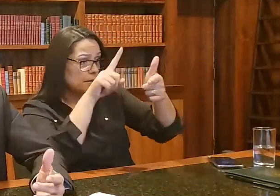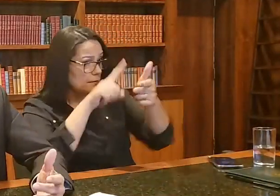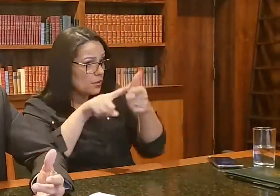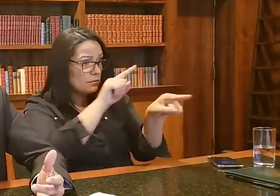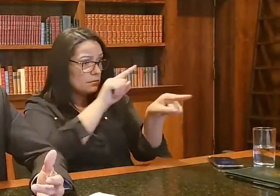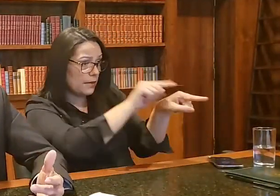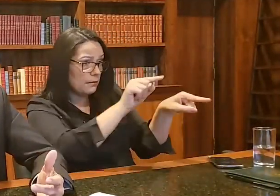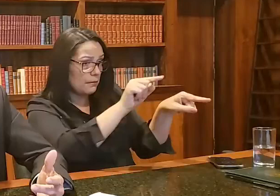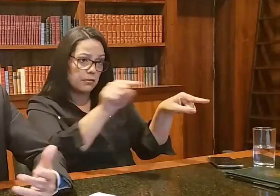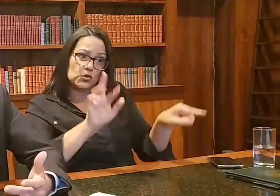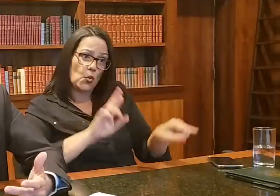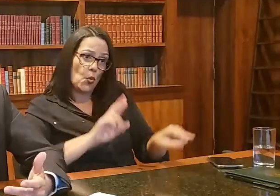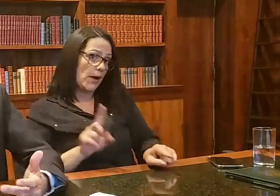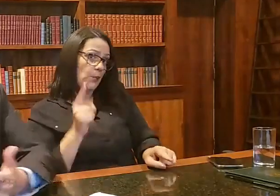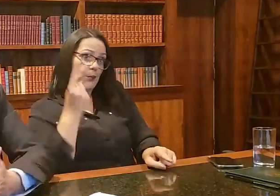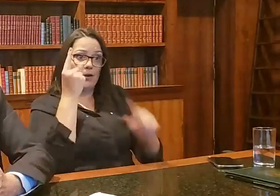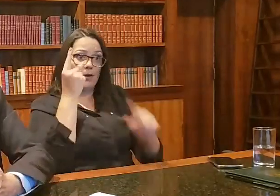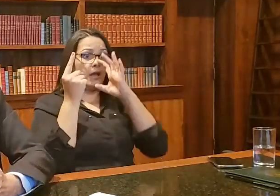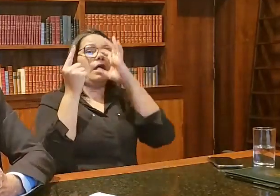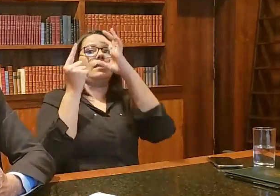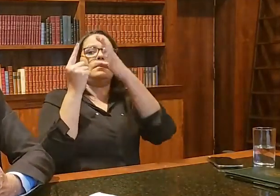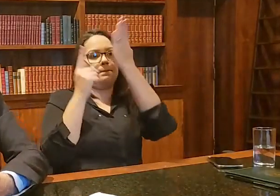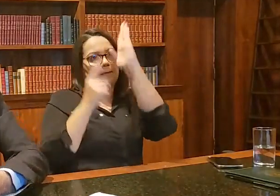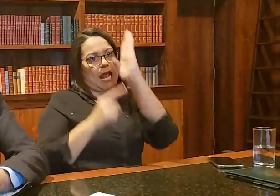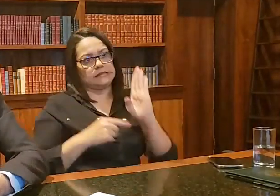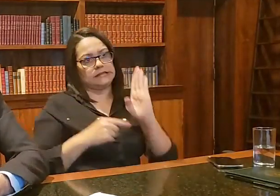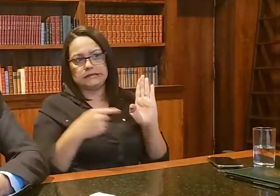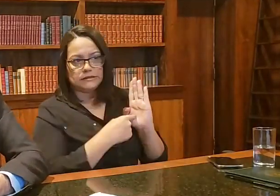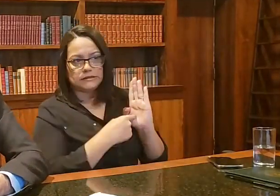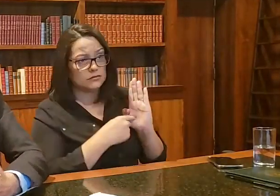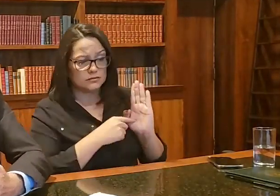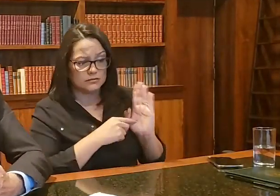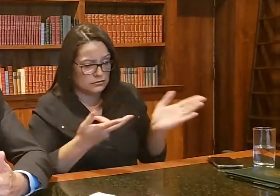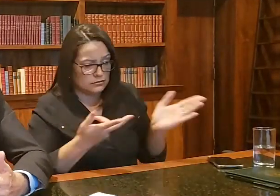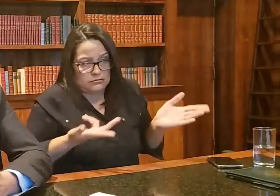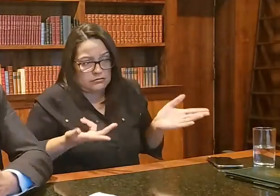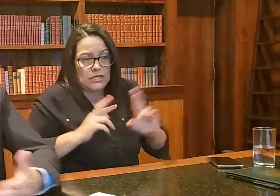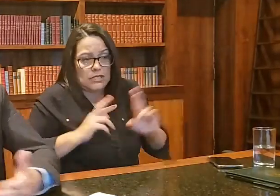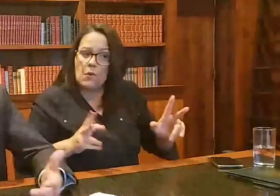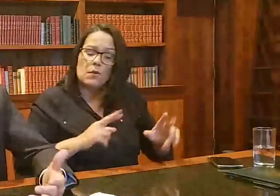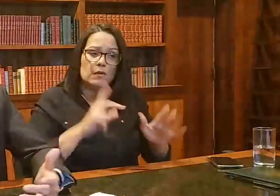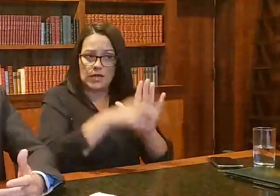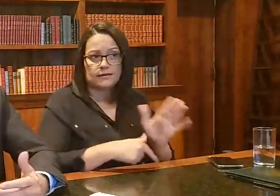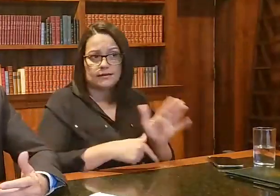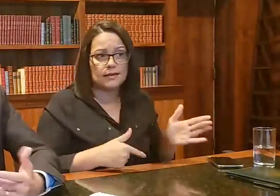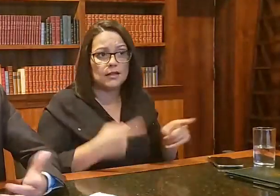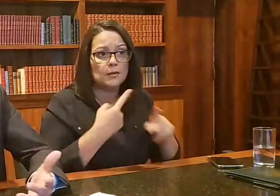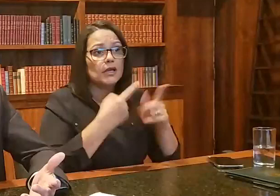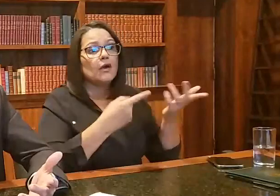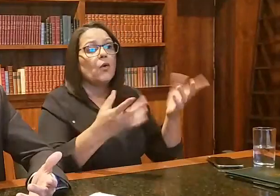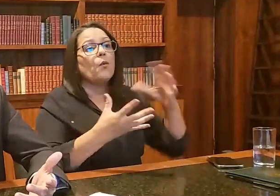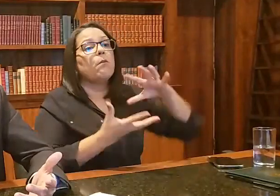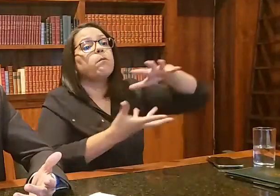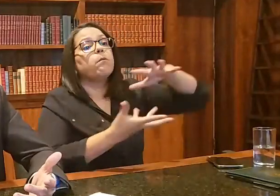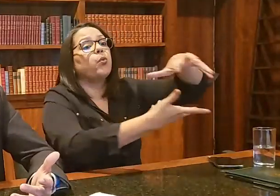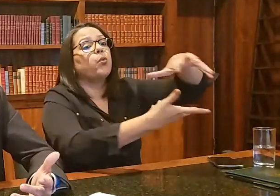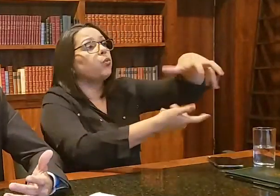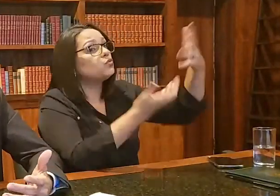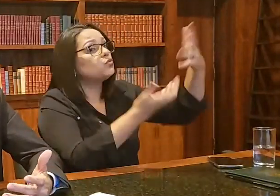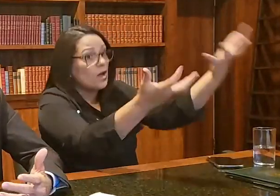Não é uma exclusividade do Brasil que não é atraso, é a quantidade de vacina. O mundo todo quer.